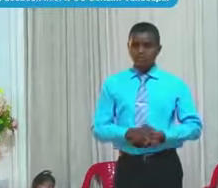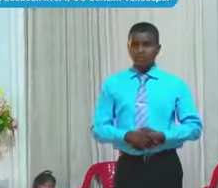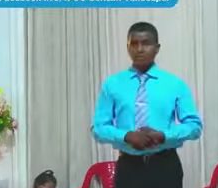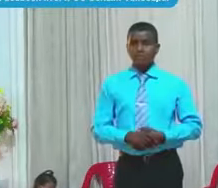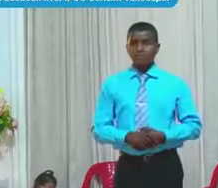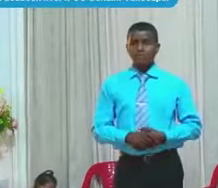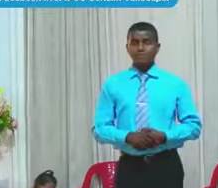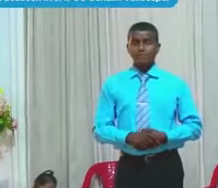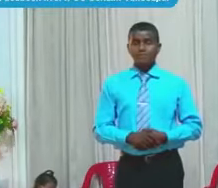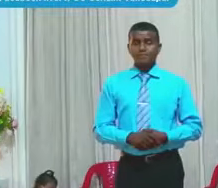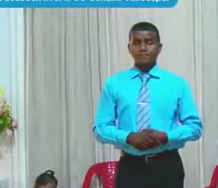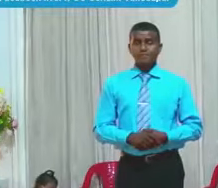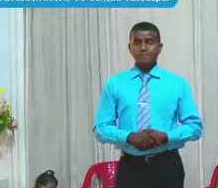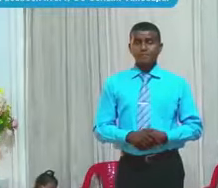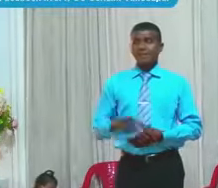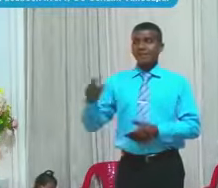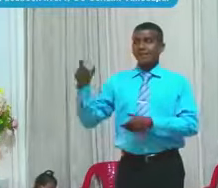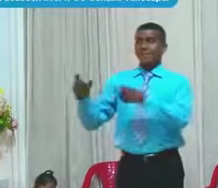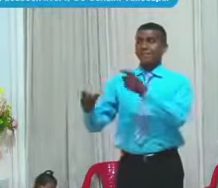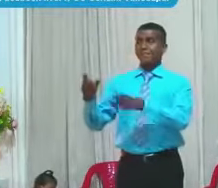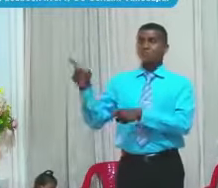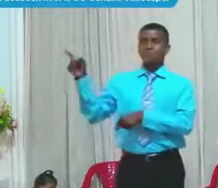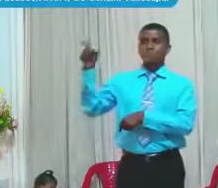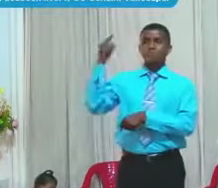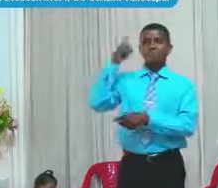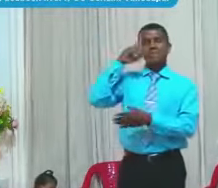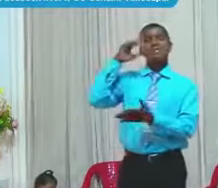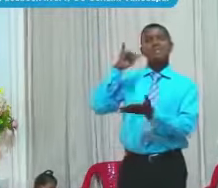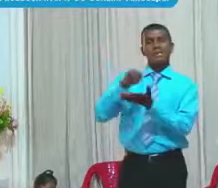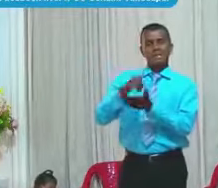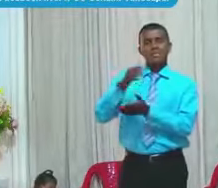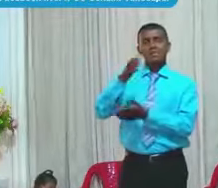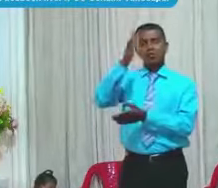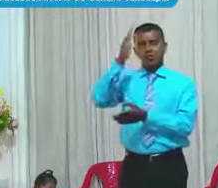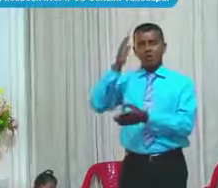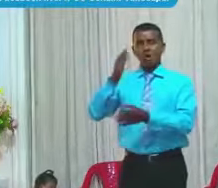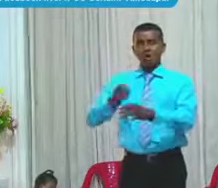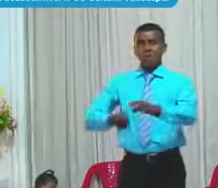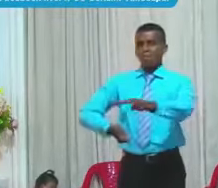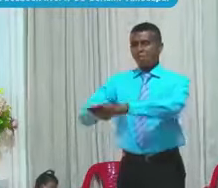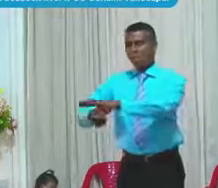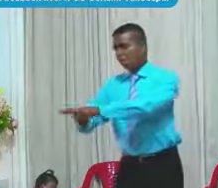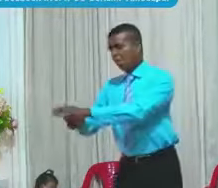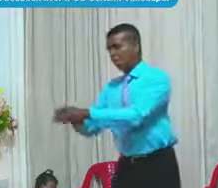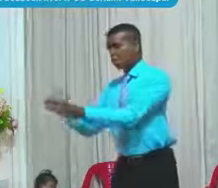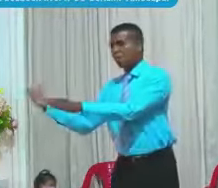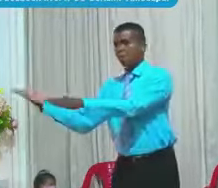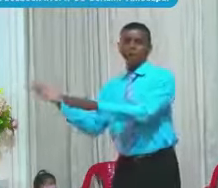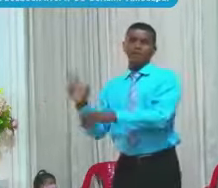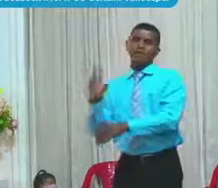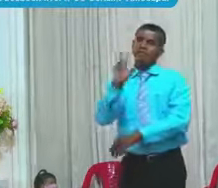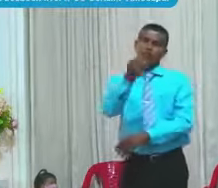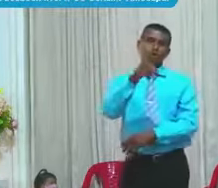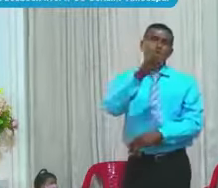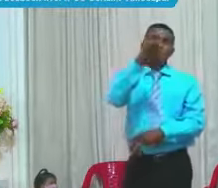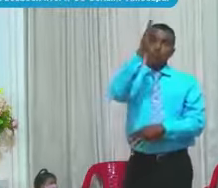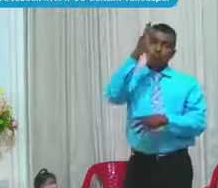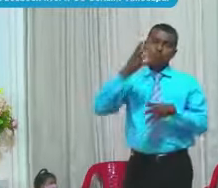La gente La Cree que Dios Anda matando Gente Dios No anda Matando Gente Dios Quiere Que el hombre Viva